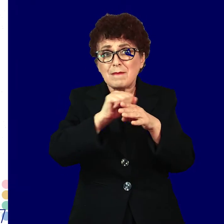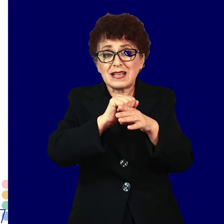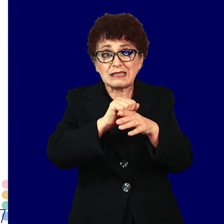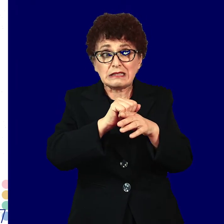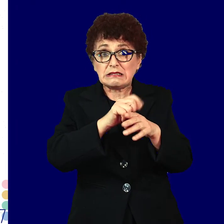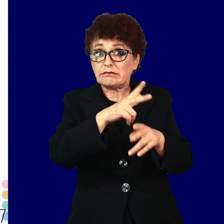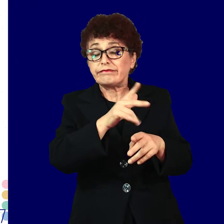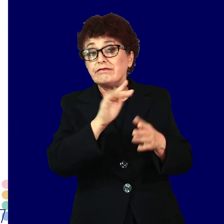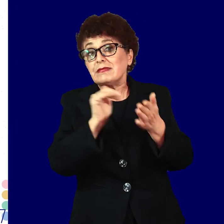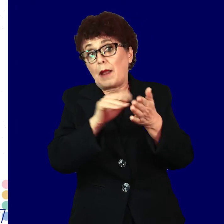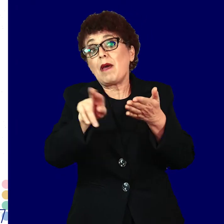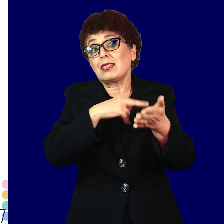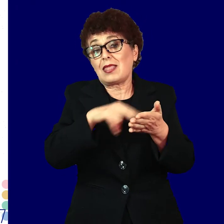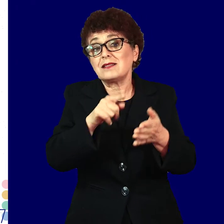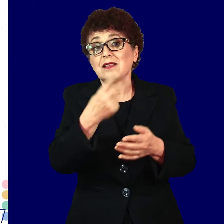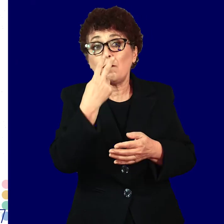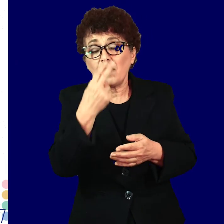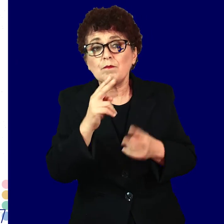на хиф.